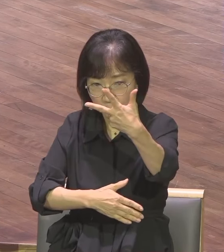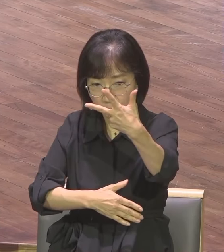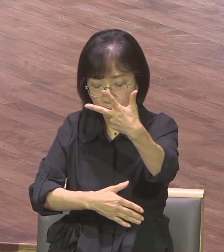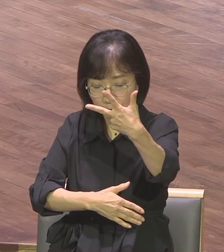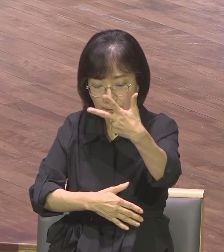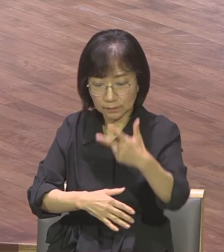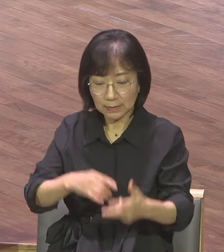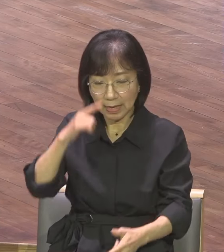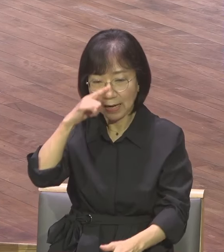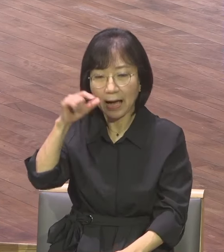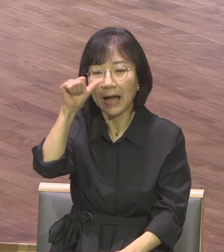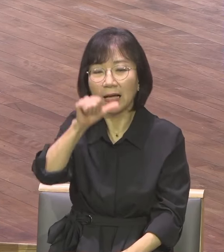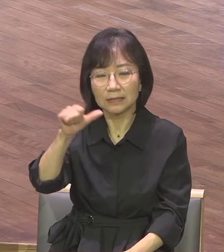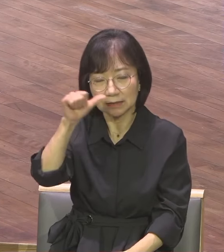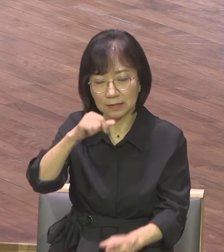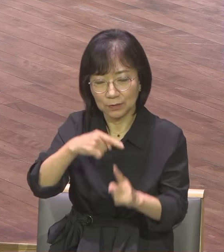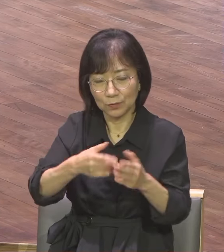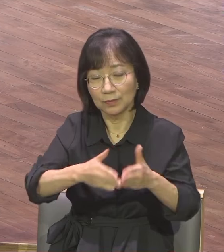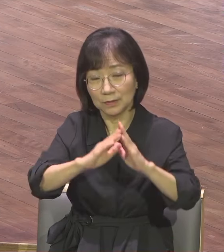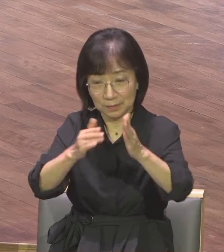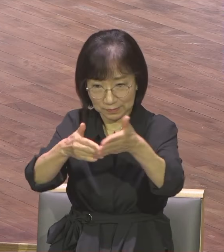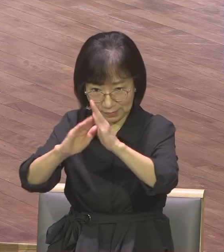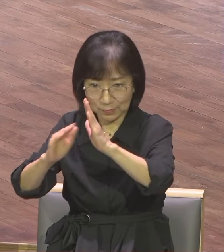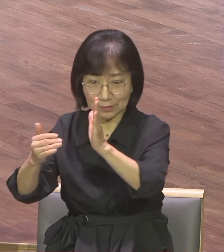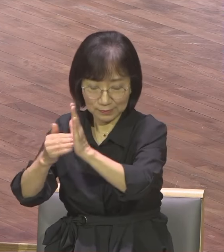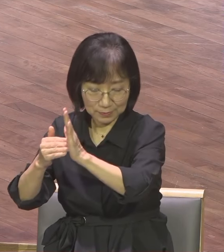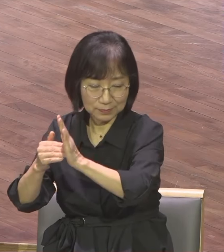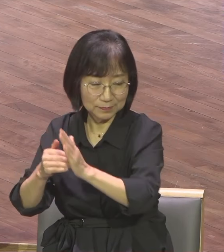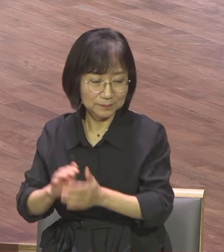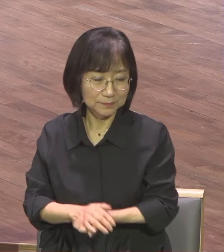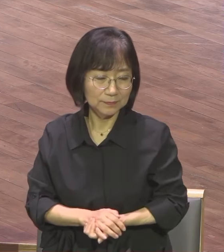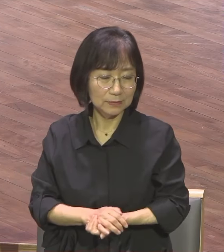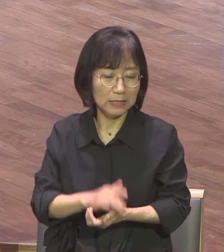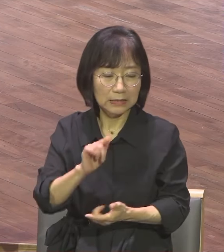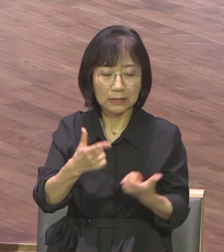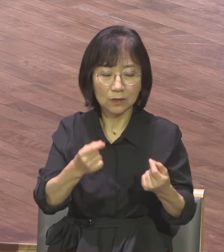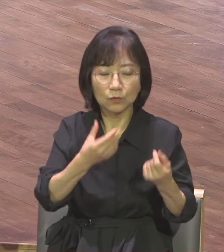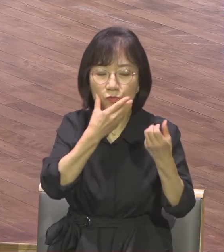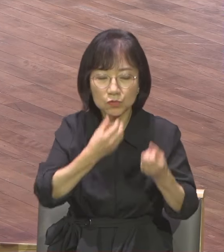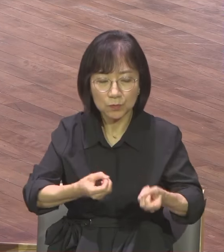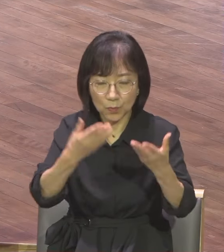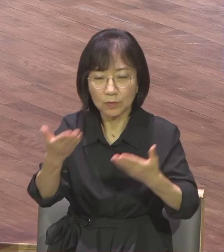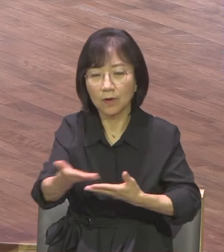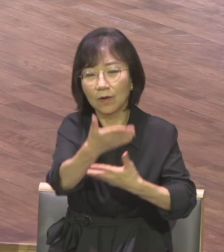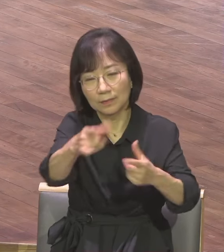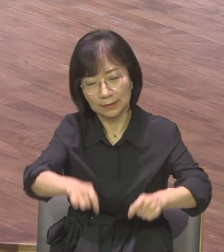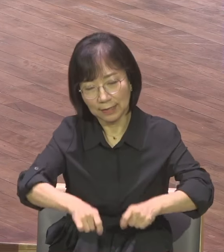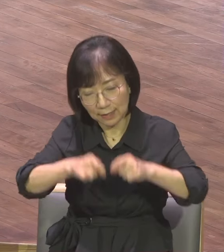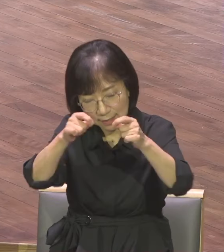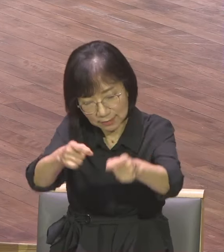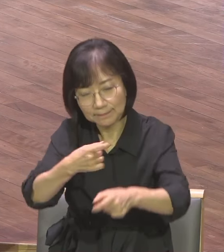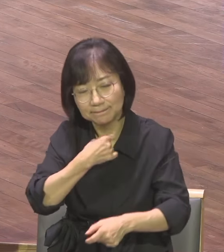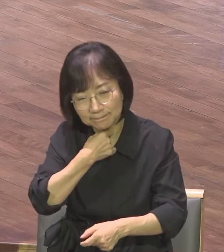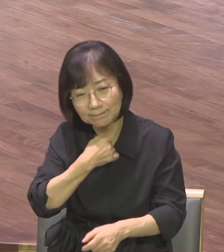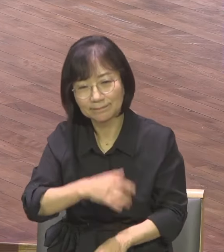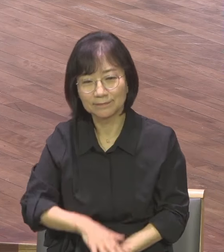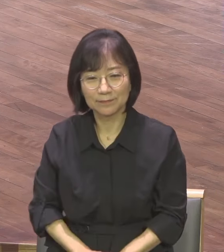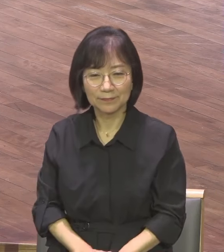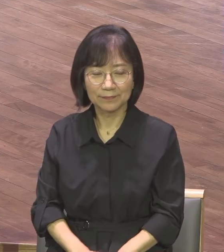이런 불이 이런 역사가 여러분이 임하기를 소원합니다 그래서 하방 때는 전도가 안 될 것이다